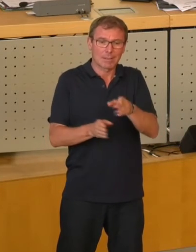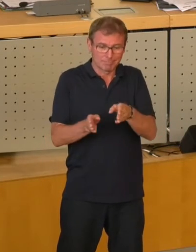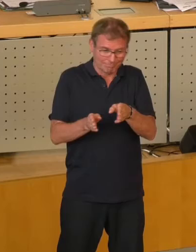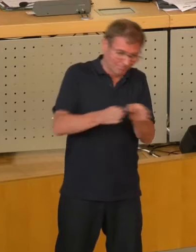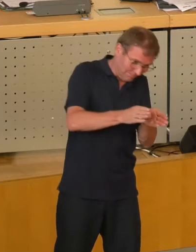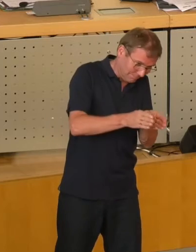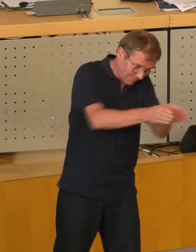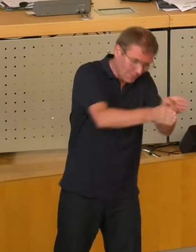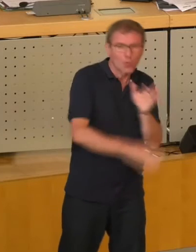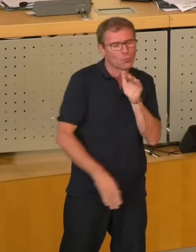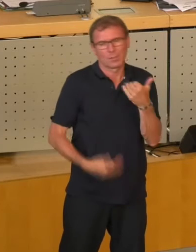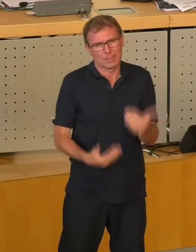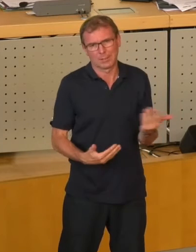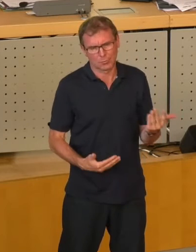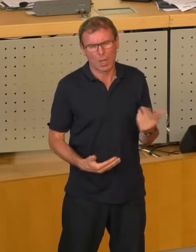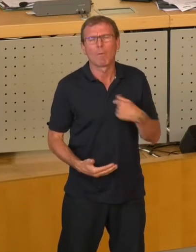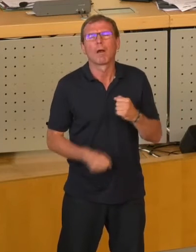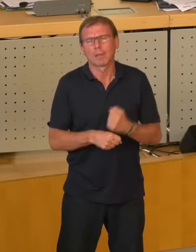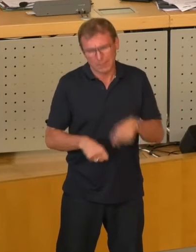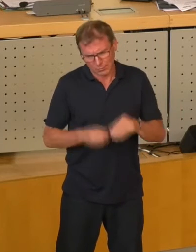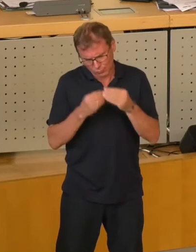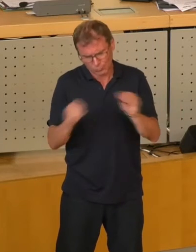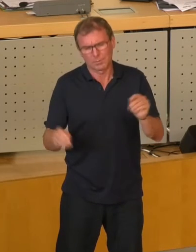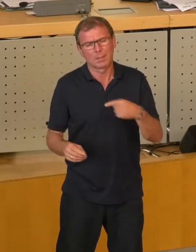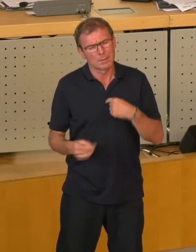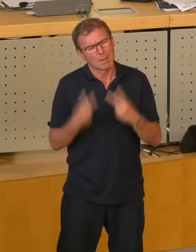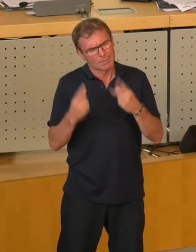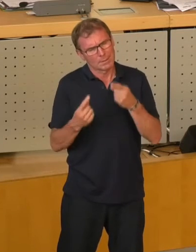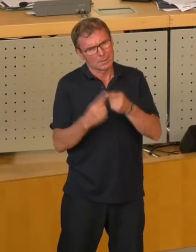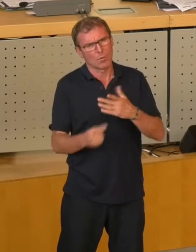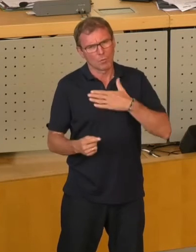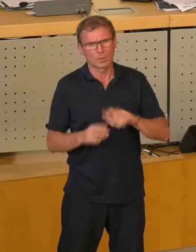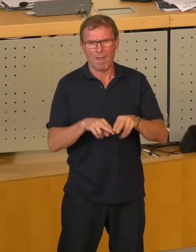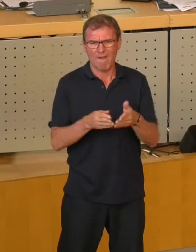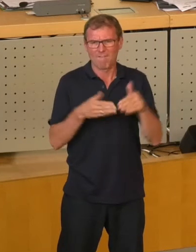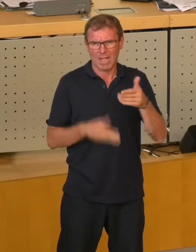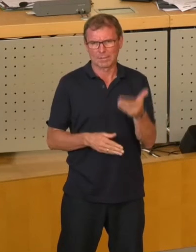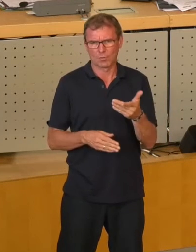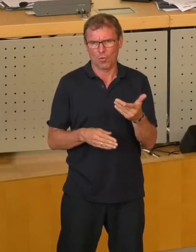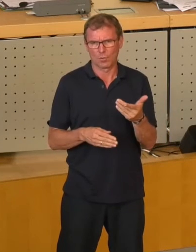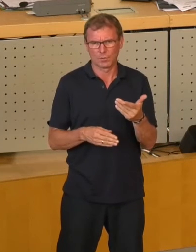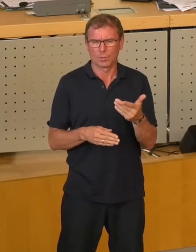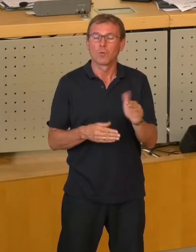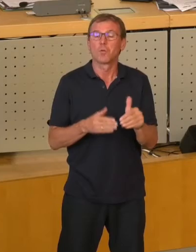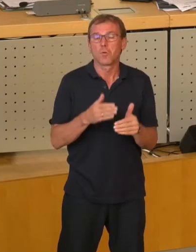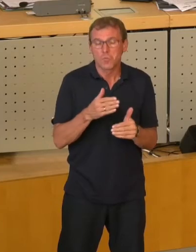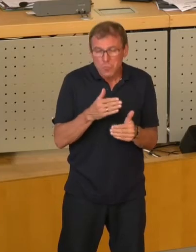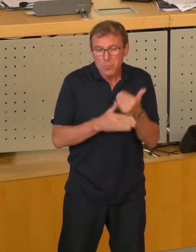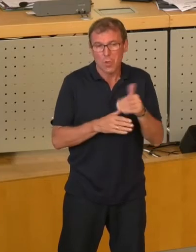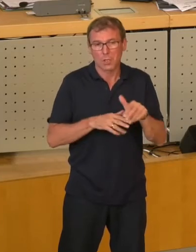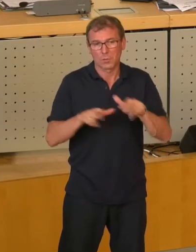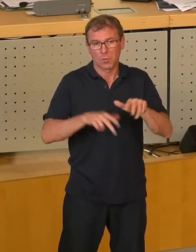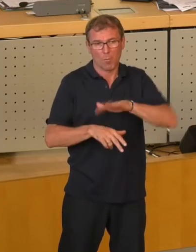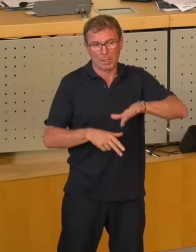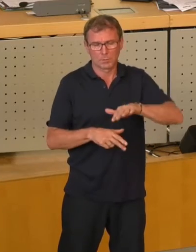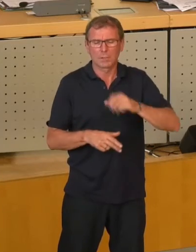richtige Richtung gestellt. Ich kann jetzt schon ankündigen, dass es ein wesentliches Ziel unserer Fraktion sein wird und ich hoffe auch der neuen Kooperation, genau diese